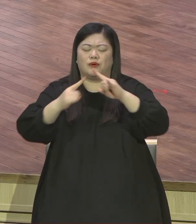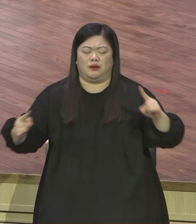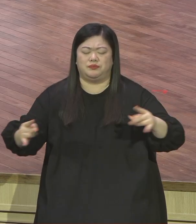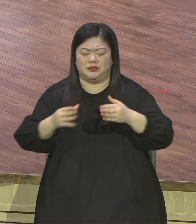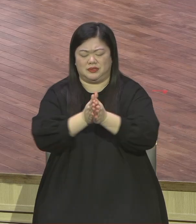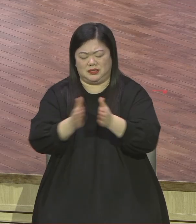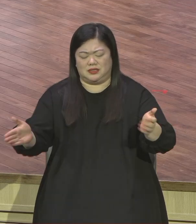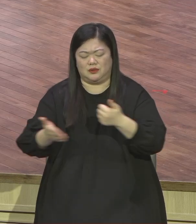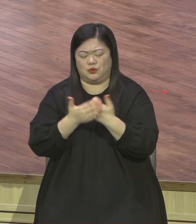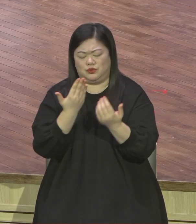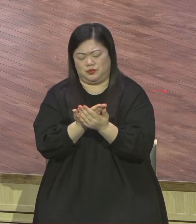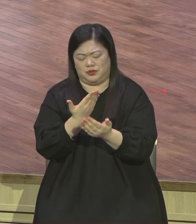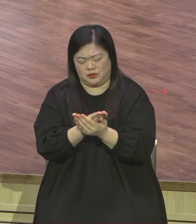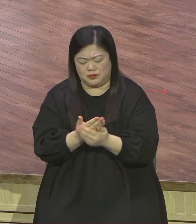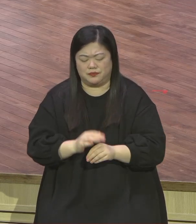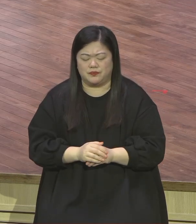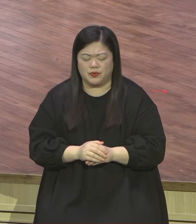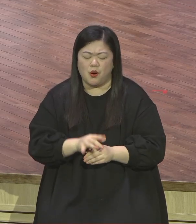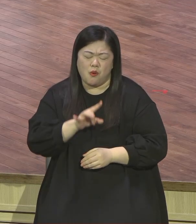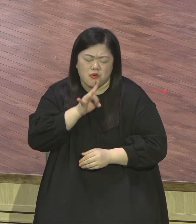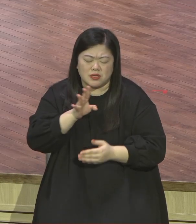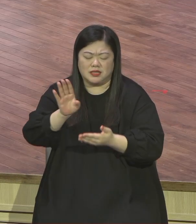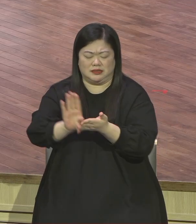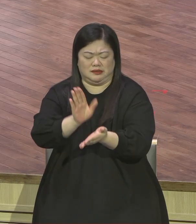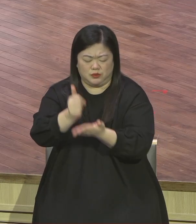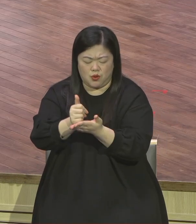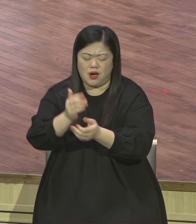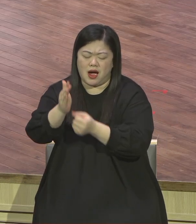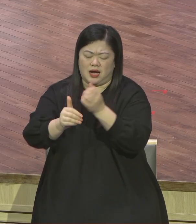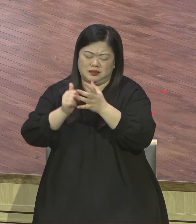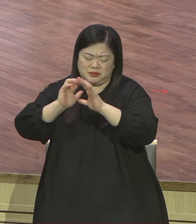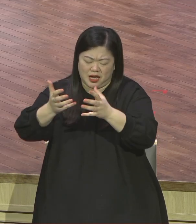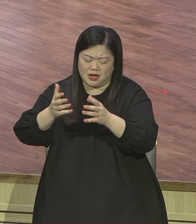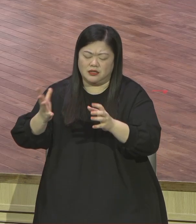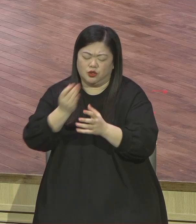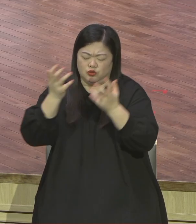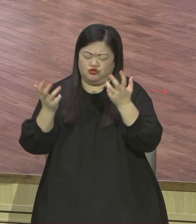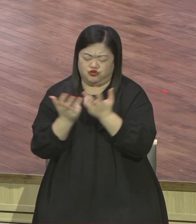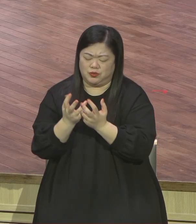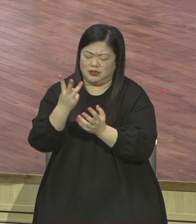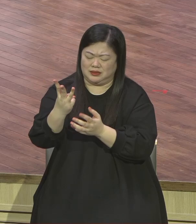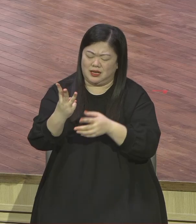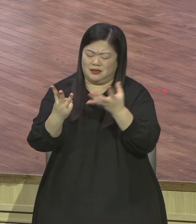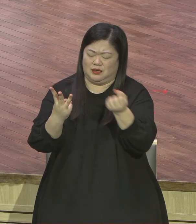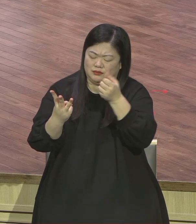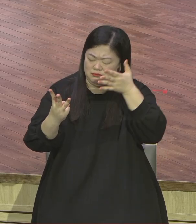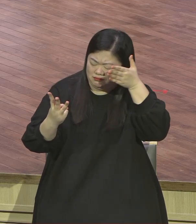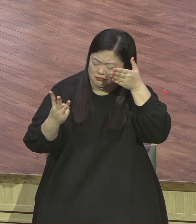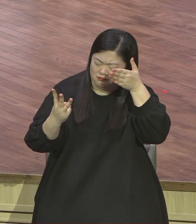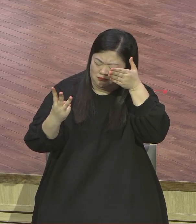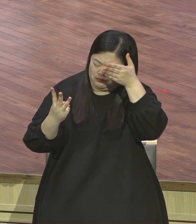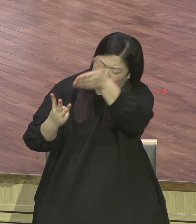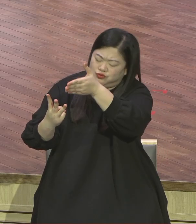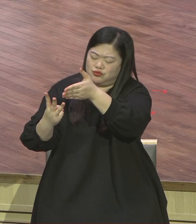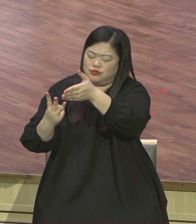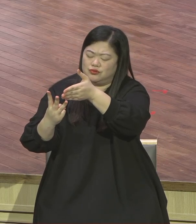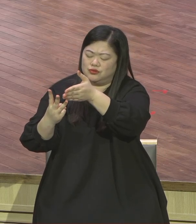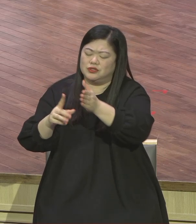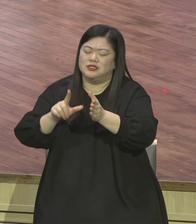인생의 절대 가치를 알고 오직 그리시도 오직 하나님 나라를 누리면서 이 일에 올인하는 하나님의 사람들이 다 되게 도와